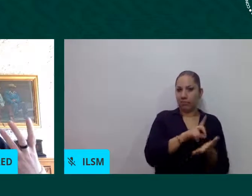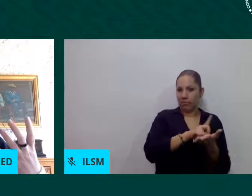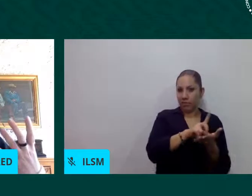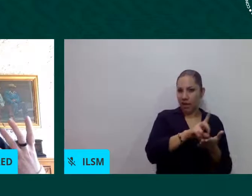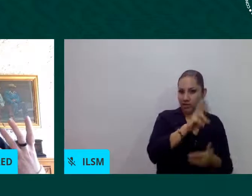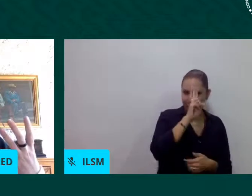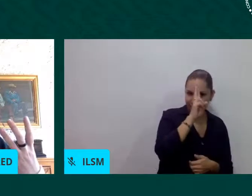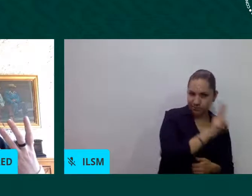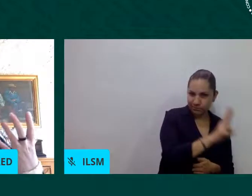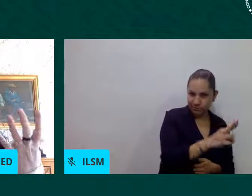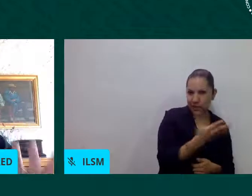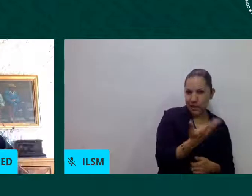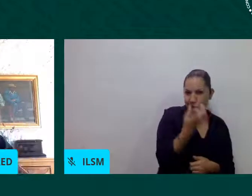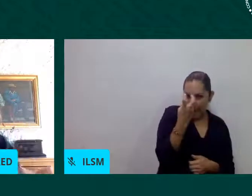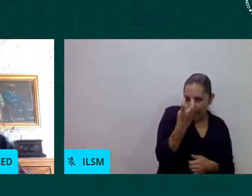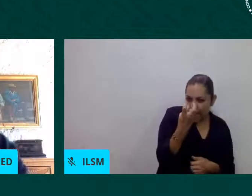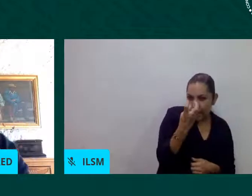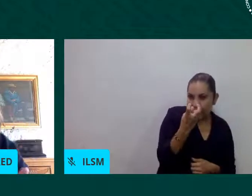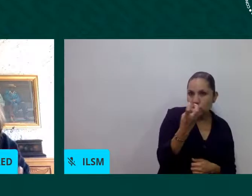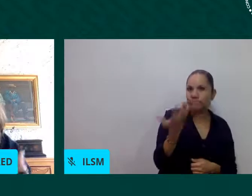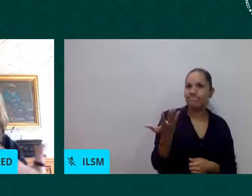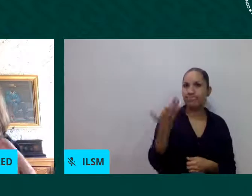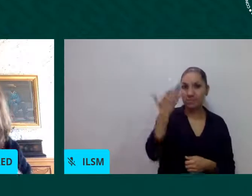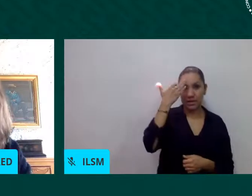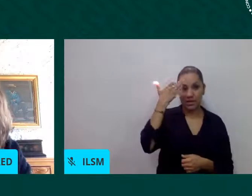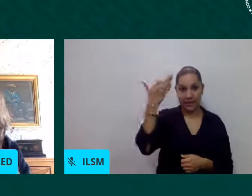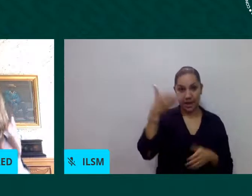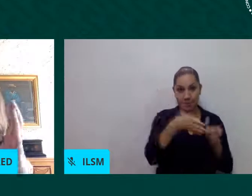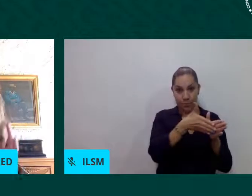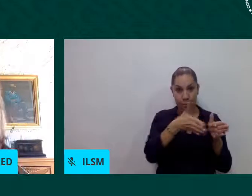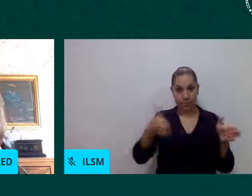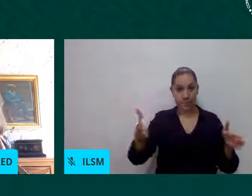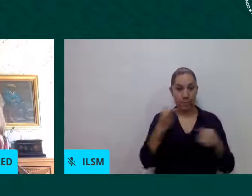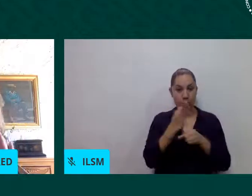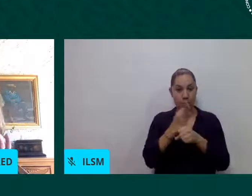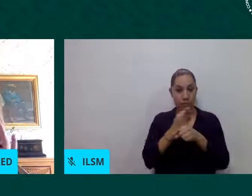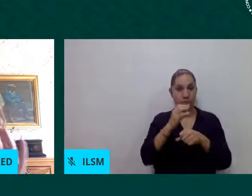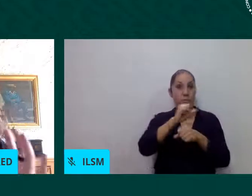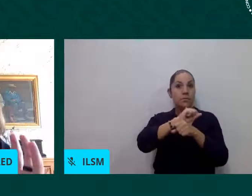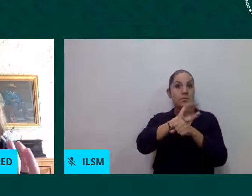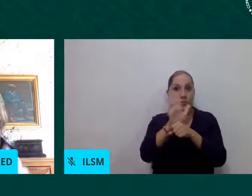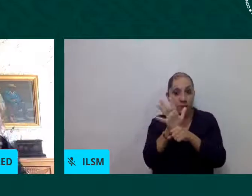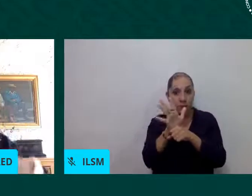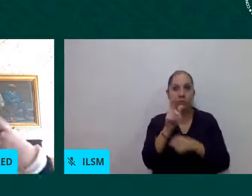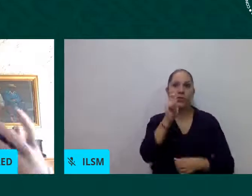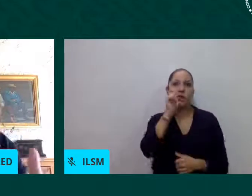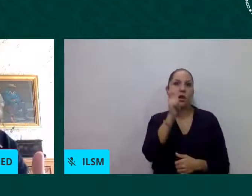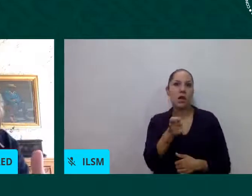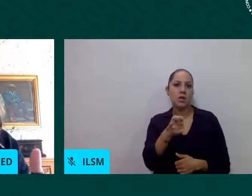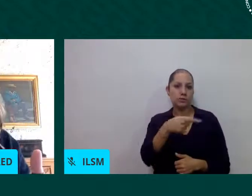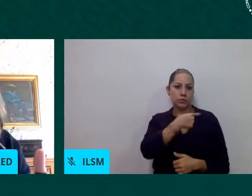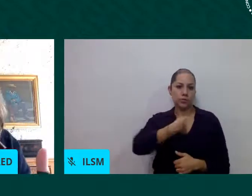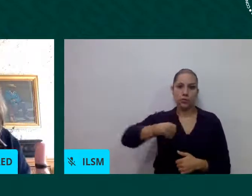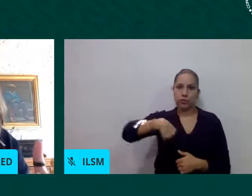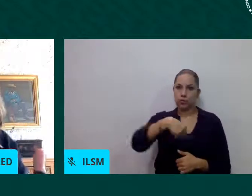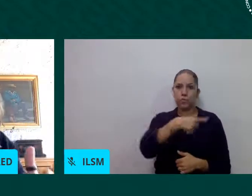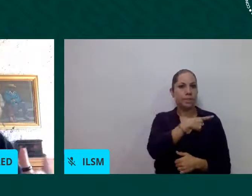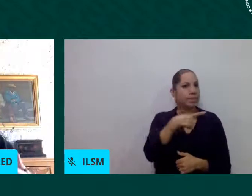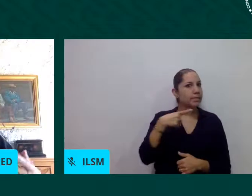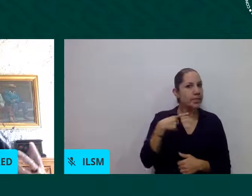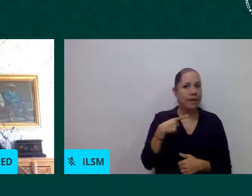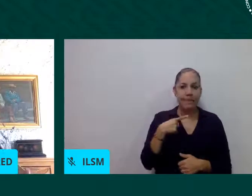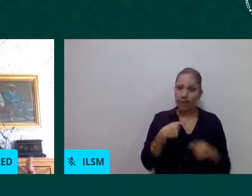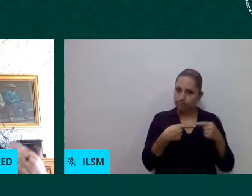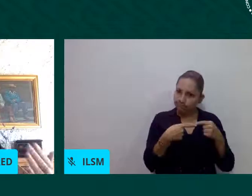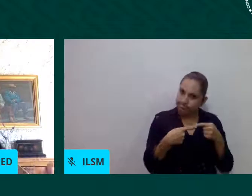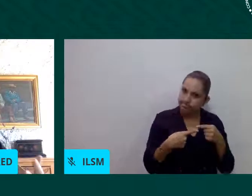digamos nos pone un reto frente a nosotros para que esta atención que ya se venía dando y que se daba de una manera presencial